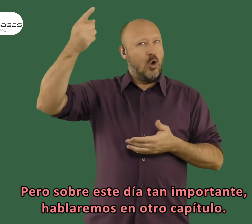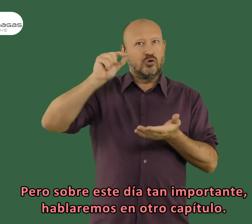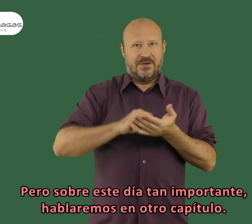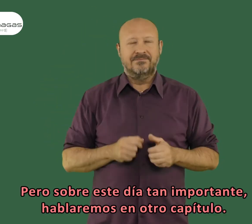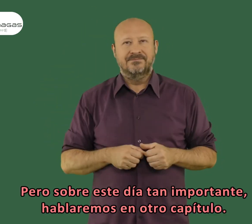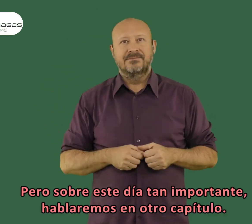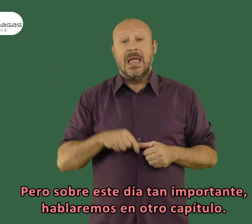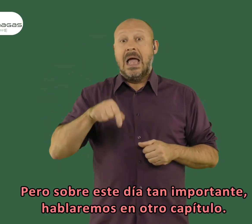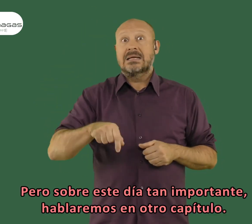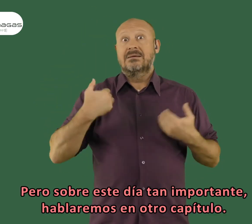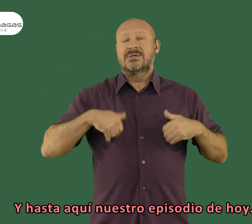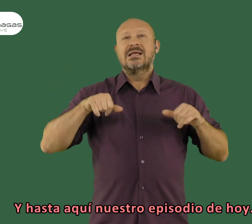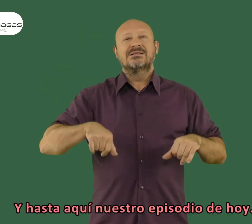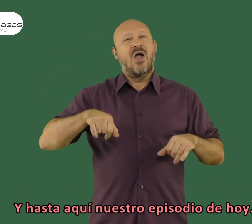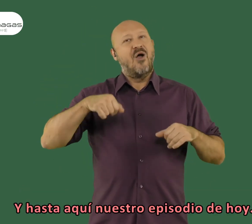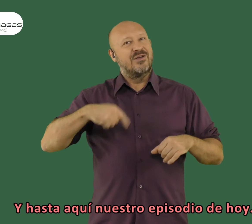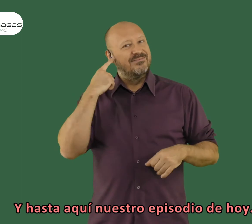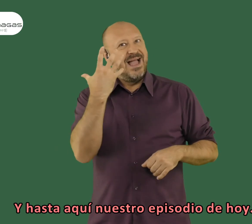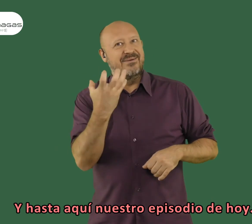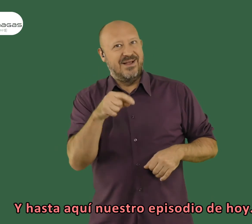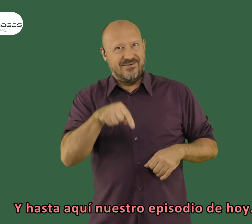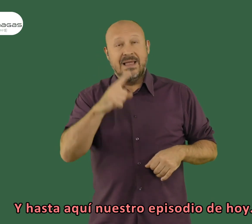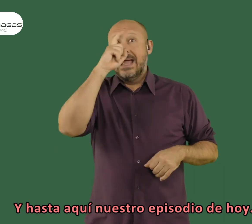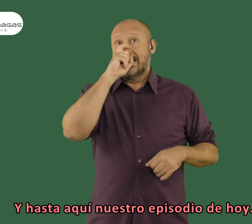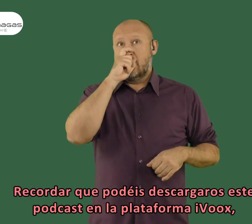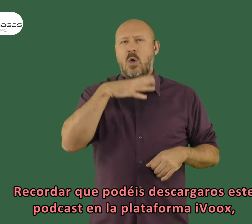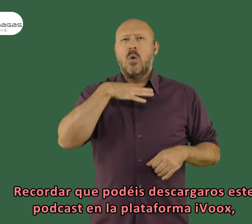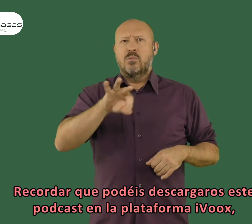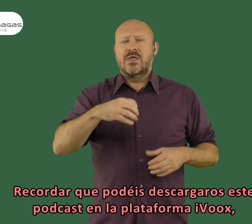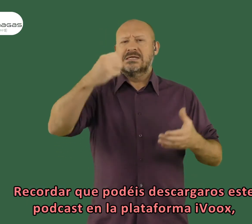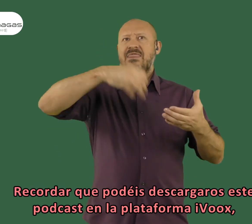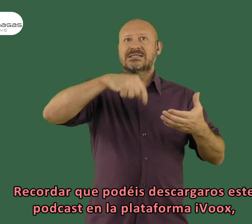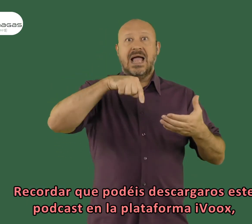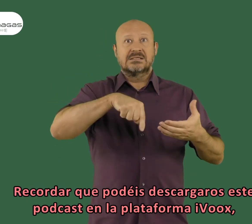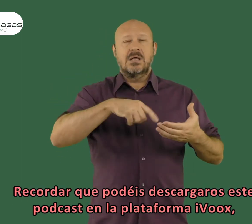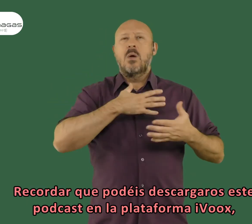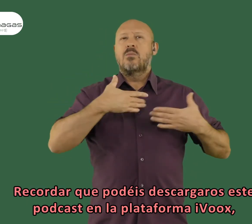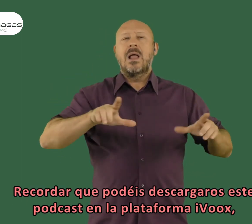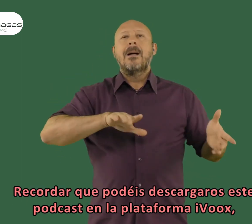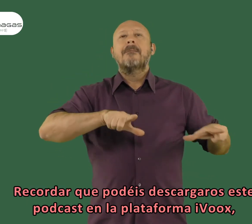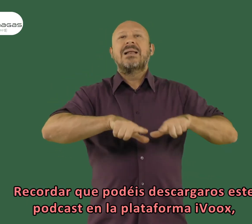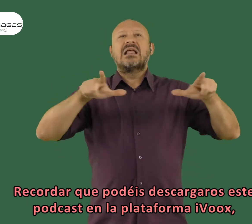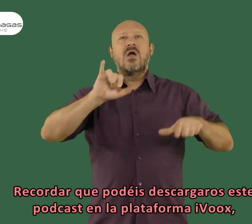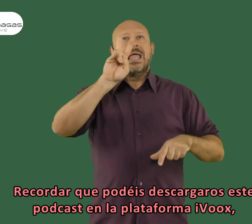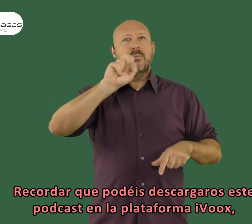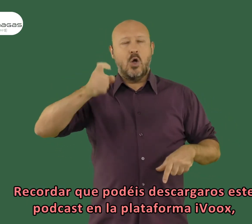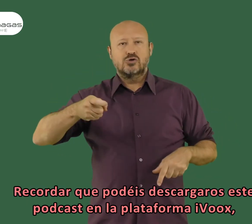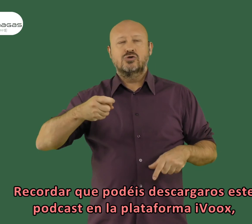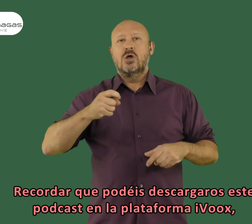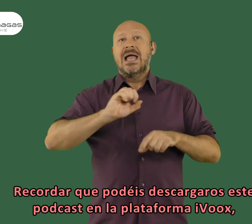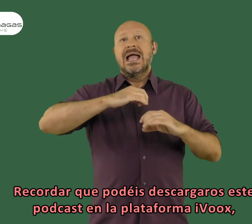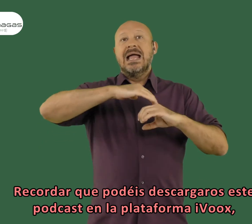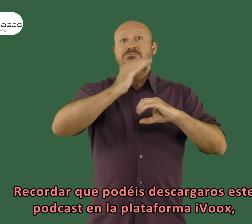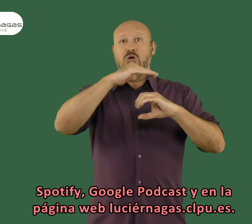importante hablaremos en otro capítulo y hasta aquí nuestro episodio de hoy recordar que podéis descargaros este podcast en la